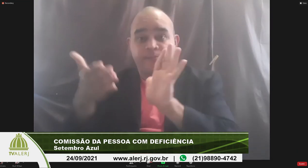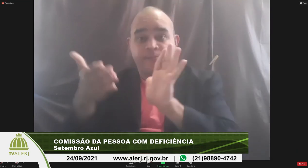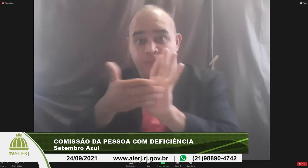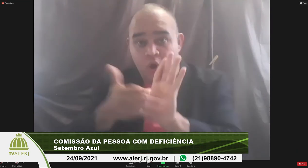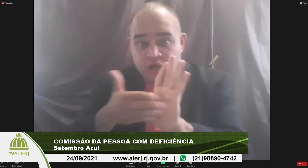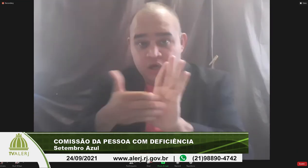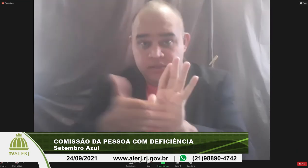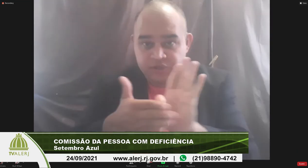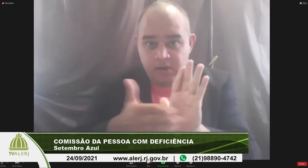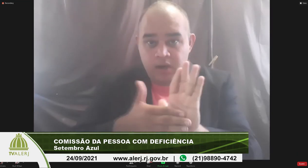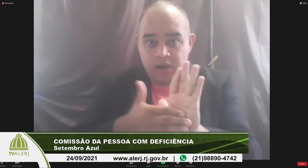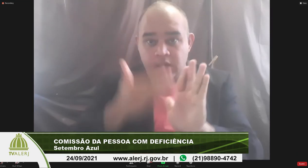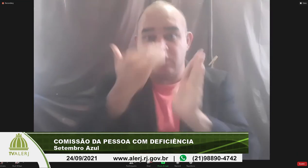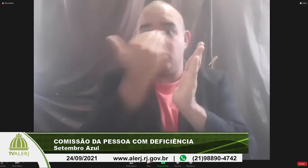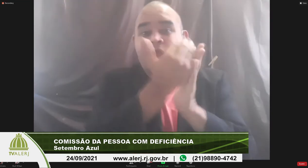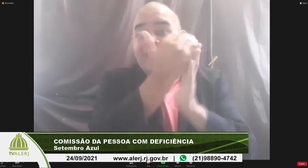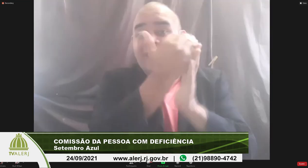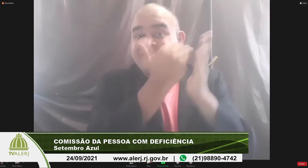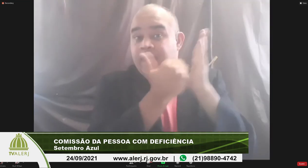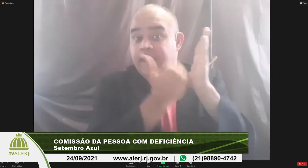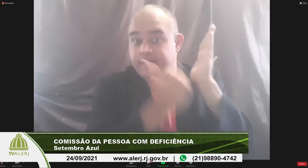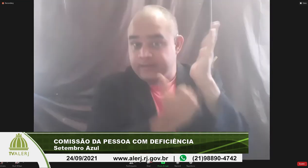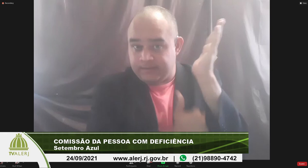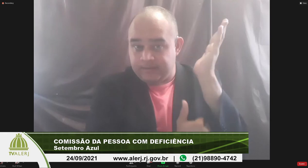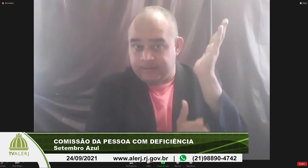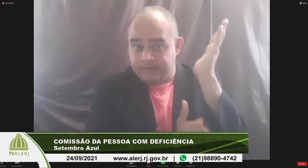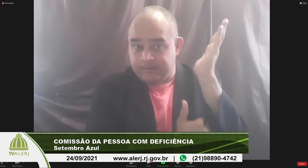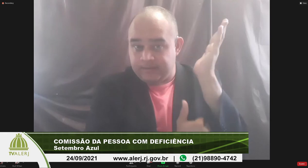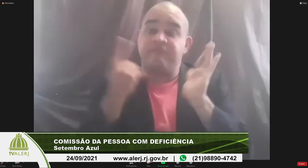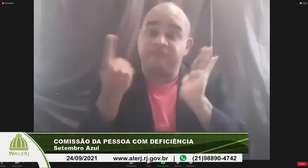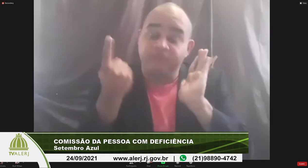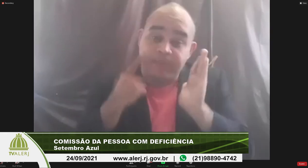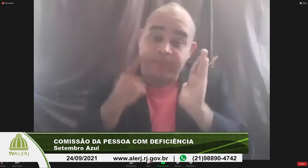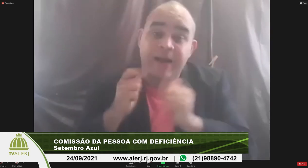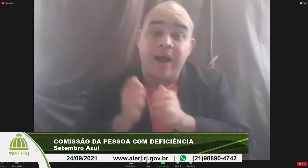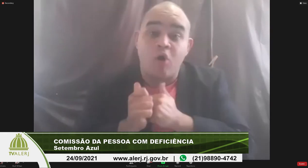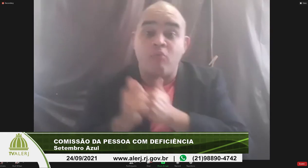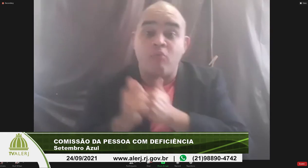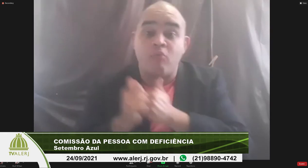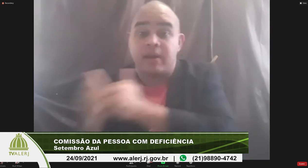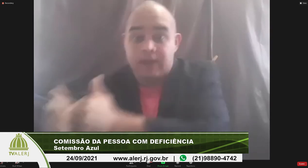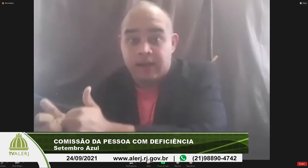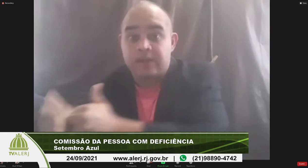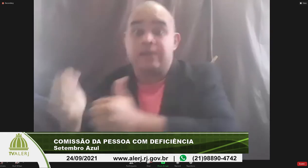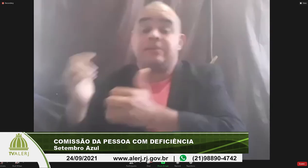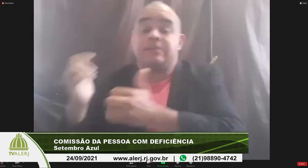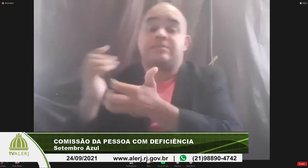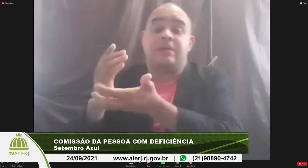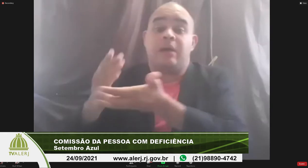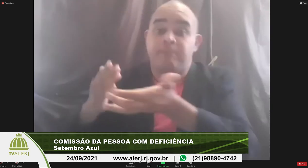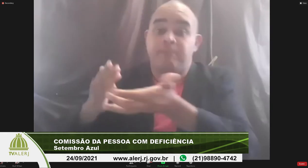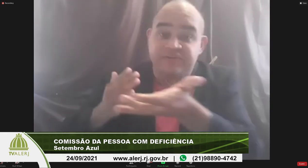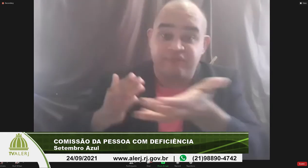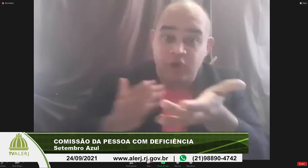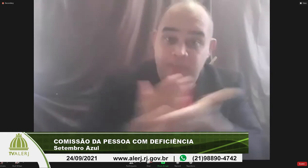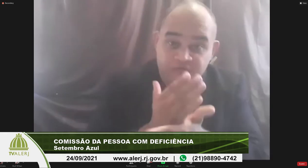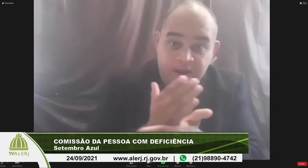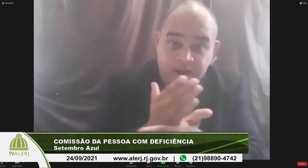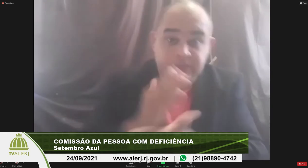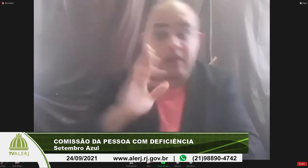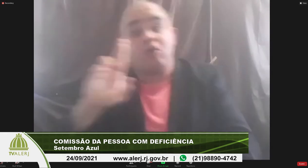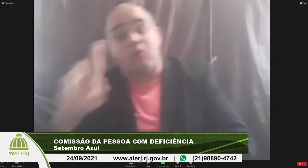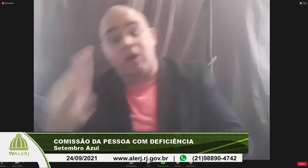propostas que eu relatei para acompanhar se foi